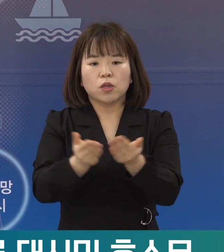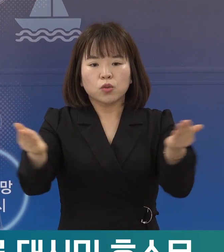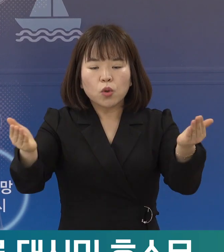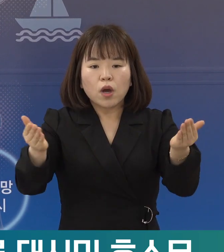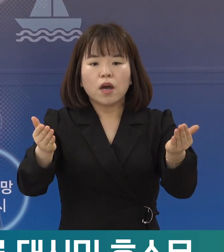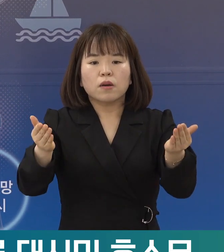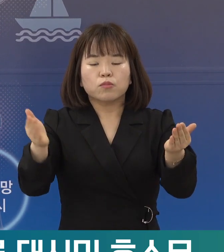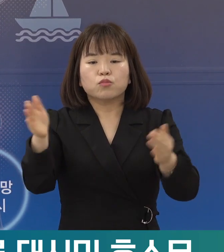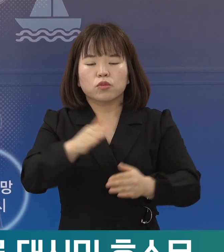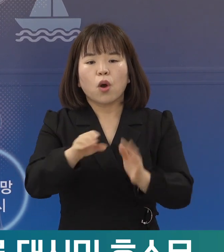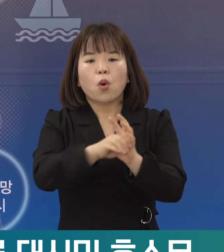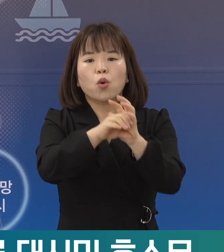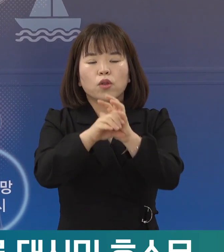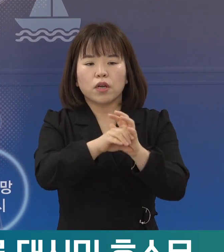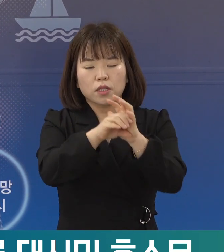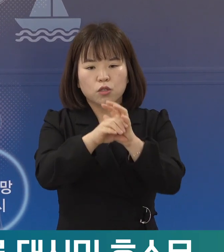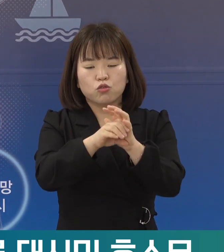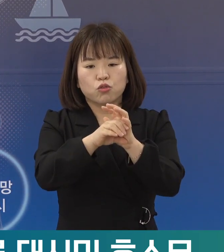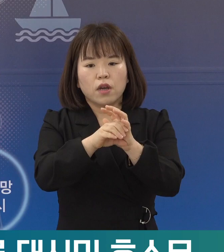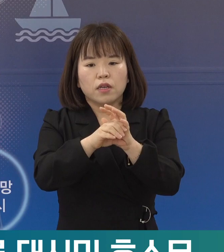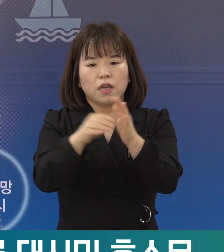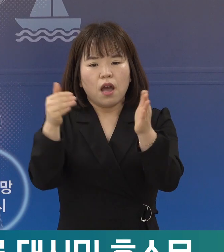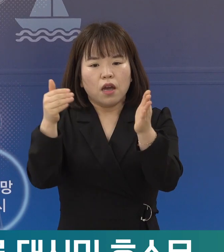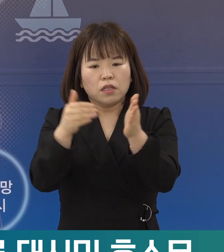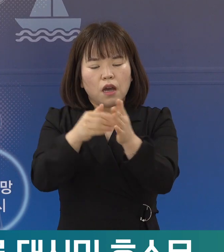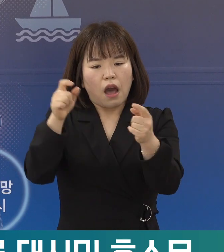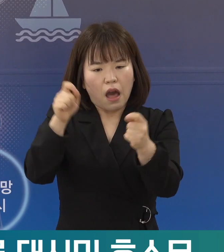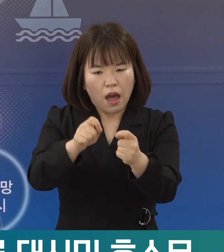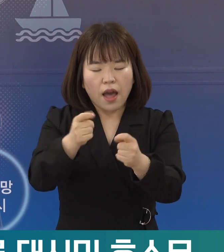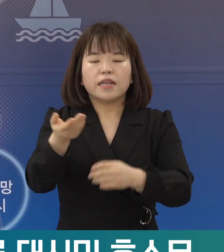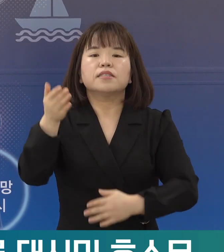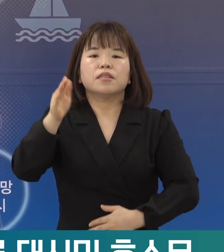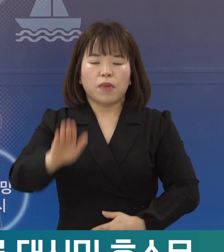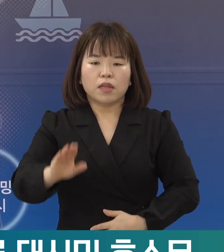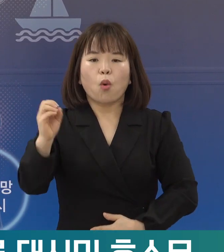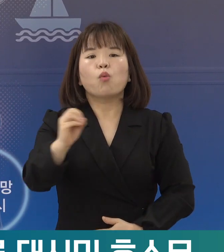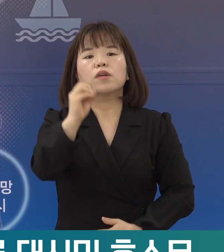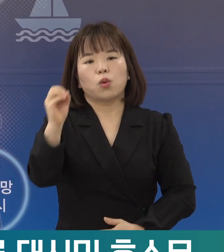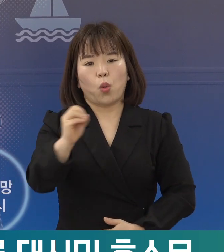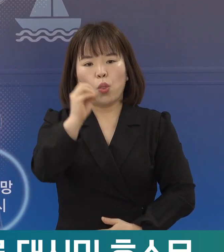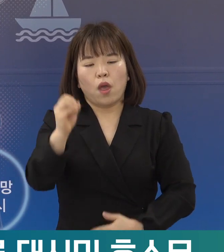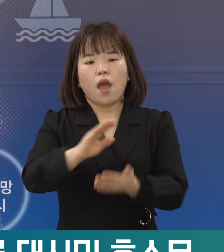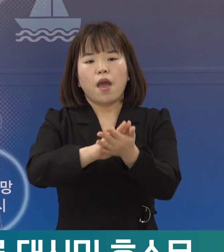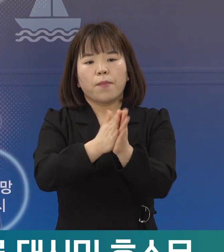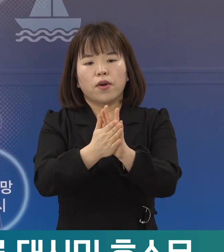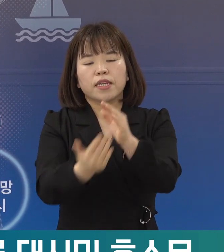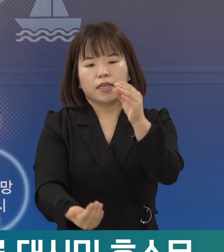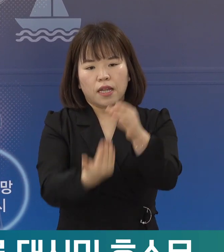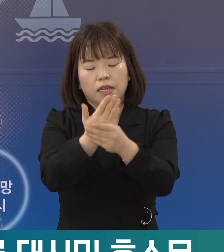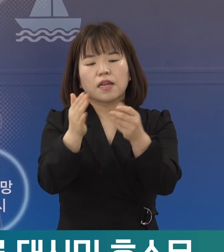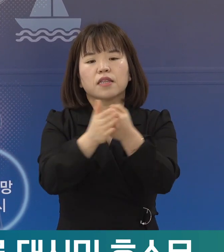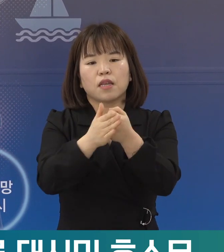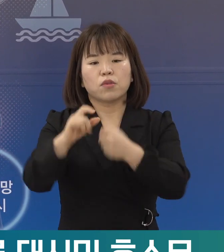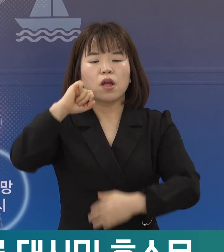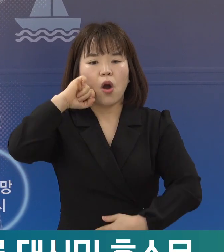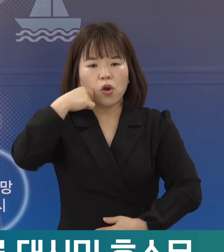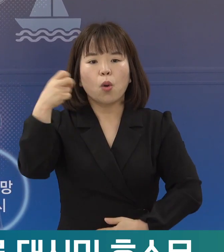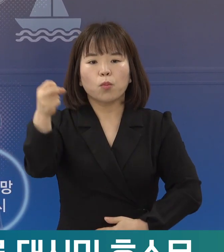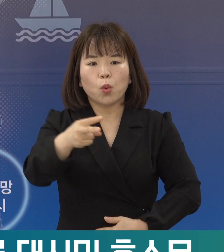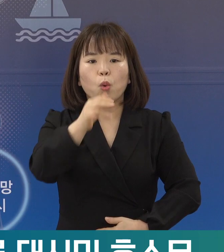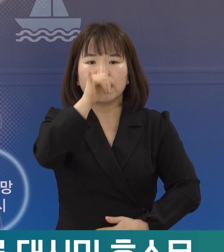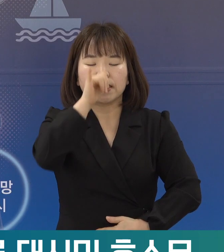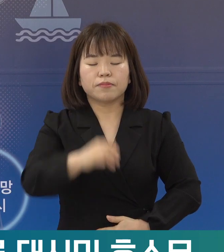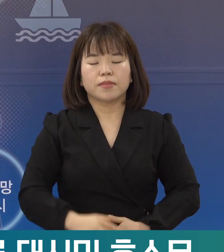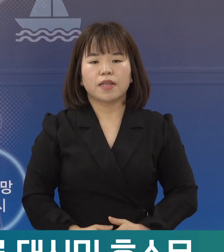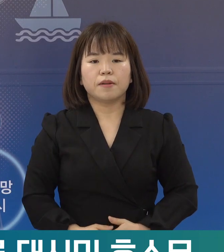코로나19의 긴 터널에 희망이 보였습니다만 오미크론 변이 출현으로 다시 어려움을 겪고 있습니다.